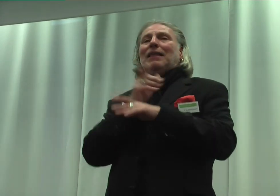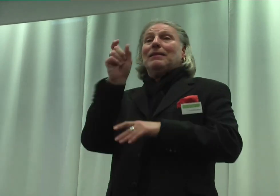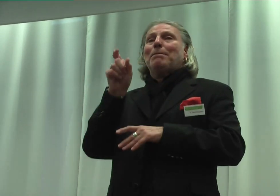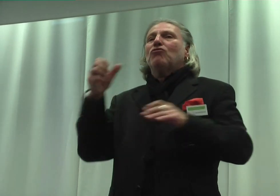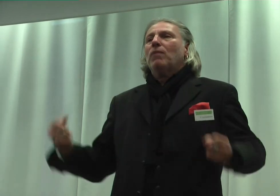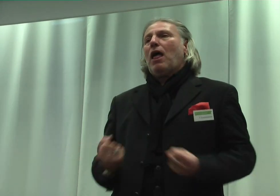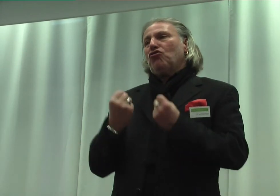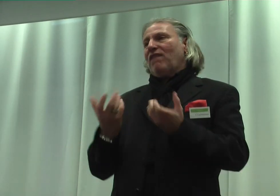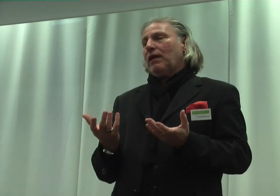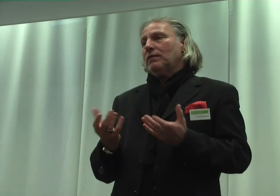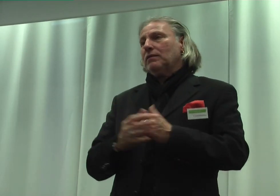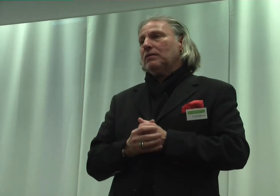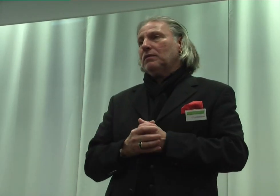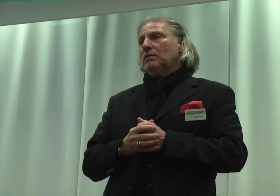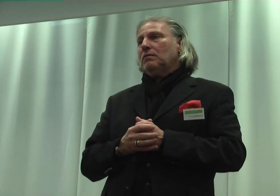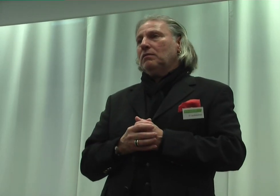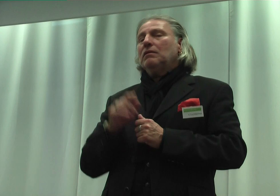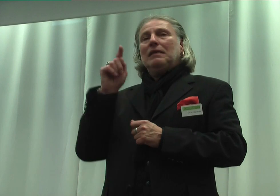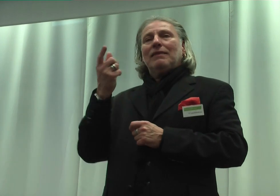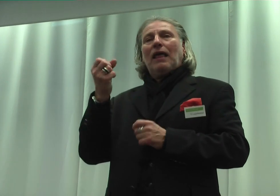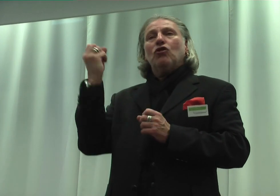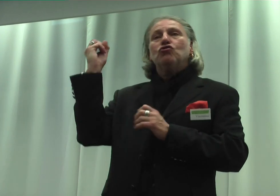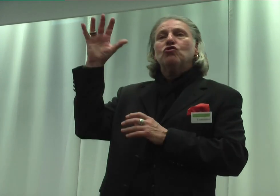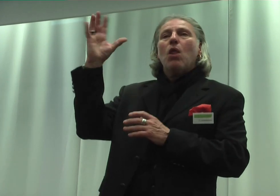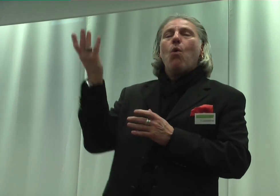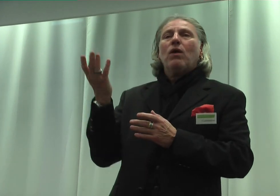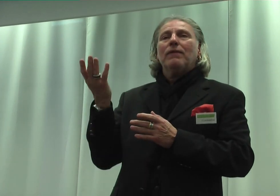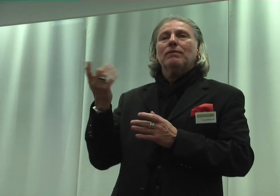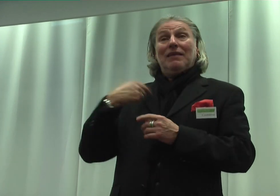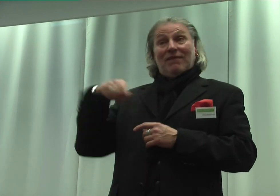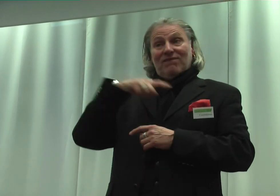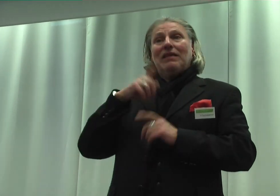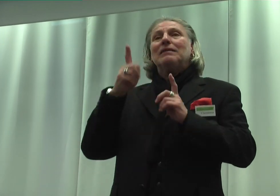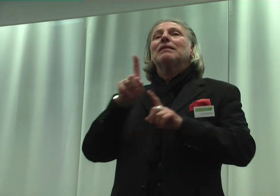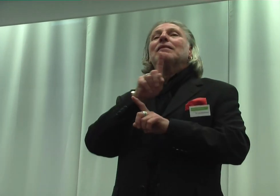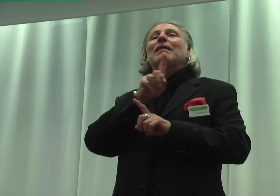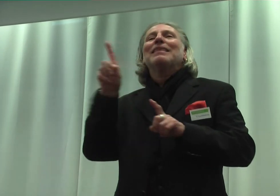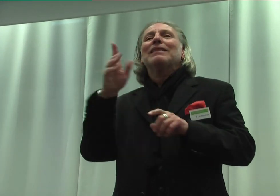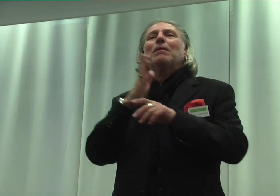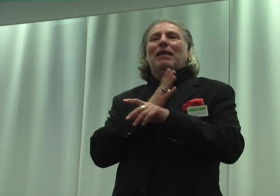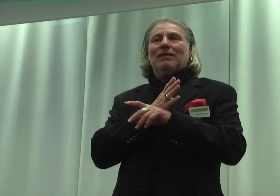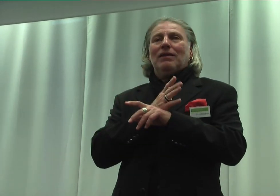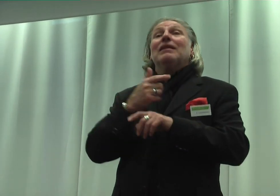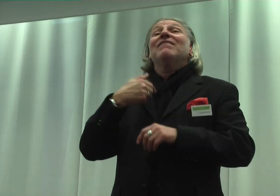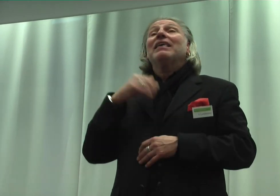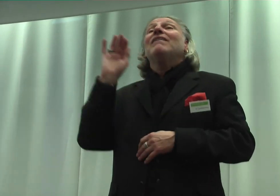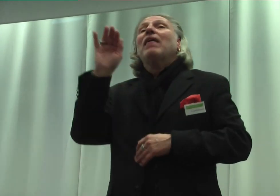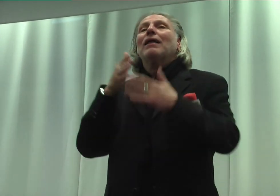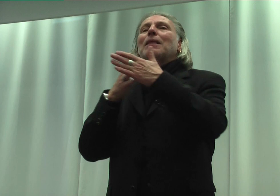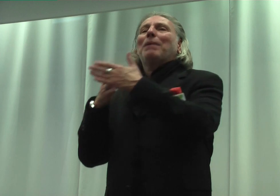Der Slogan, wir sind nicht behindert, wir werden behindert, spiel dies